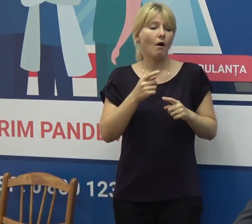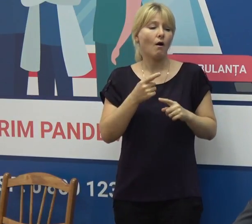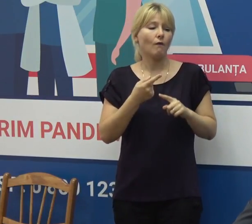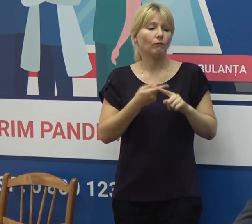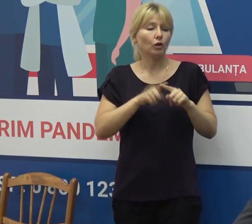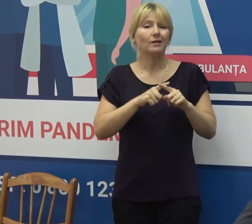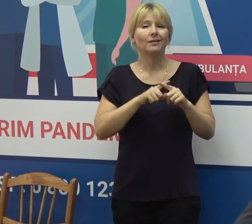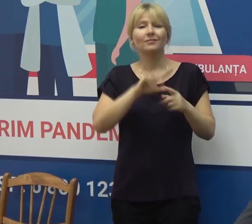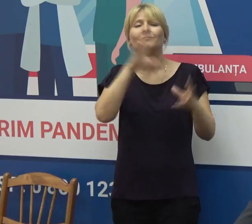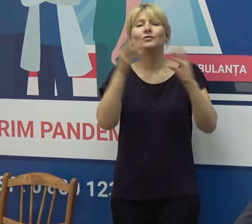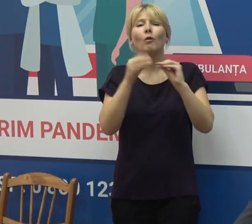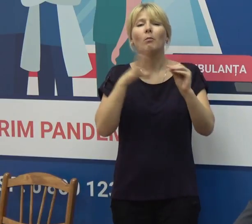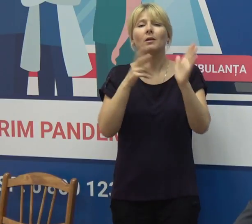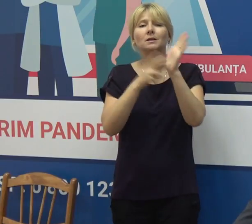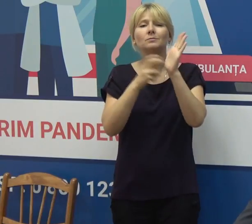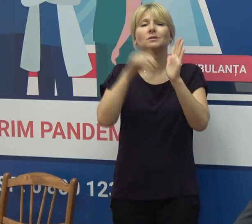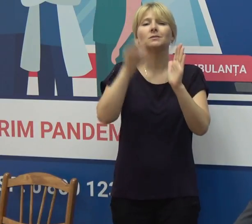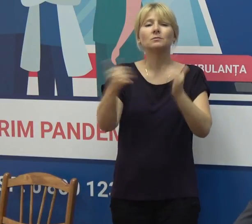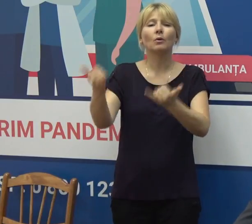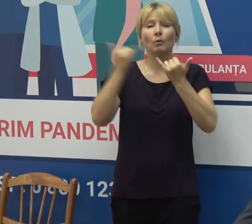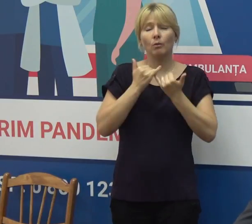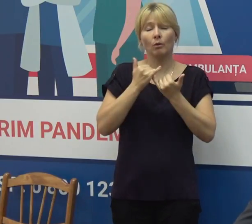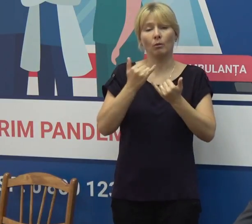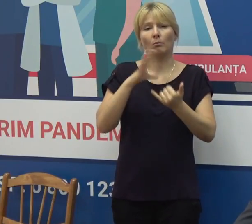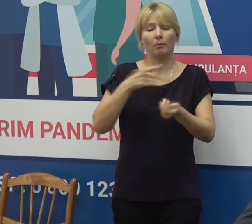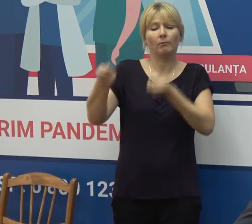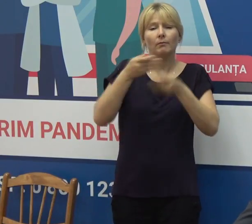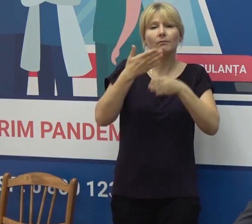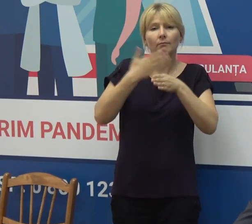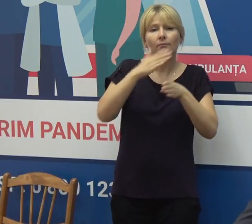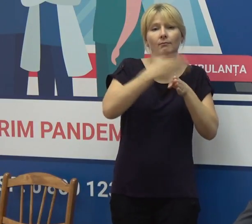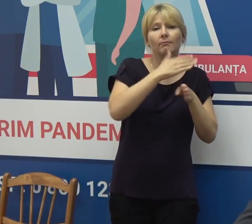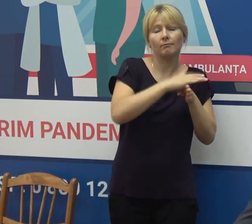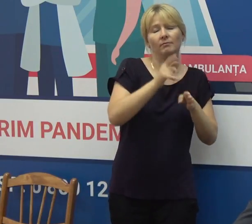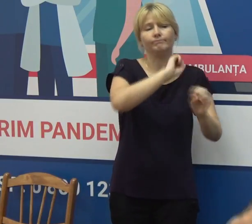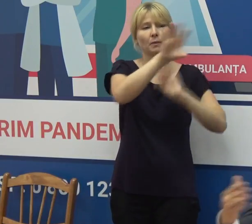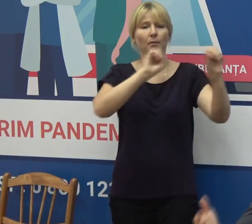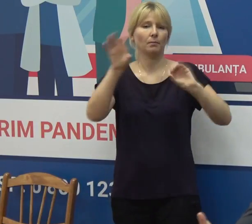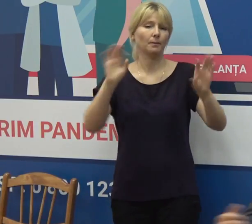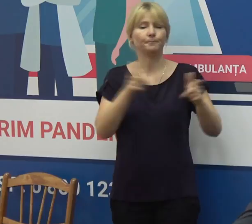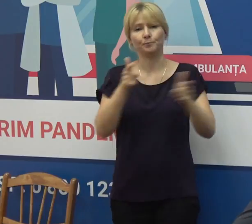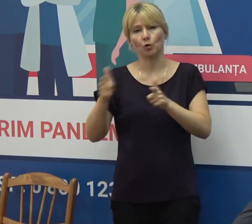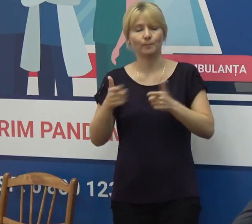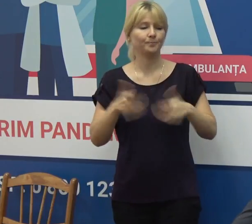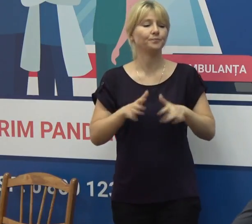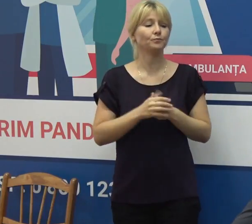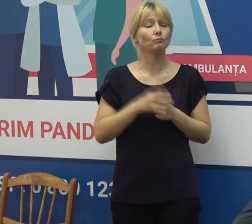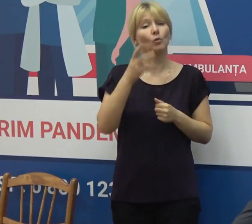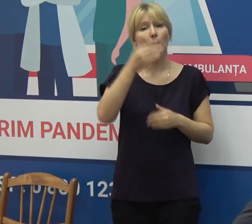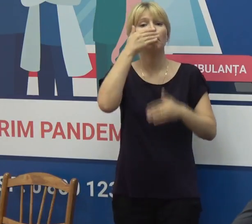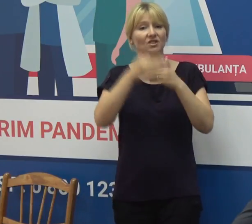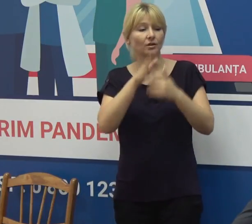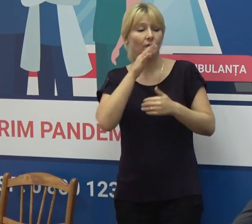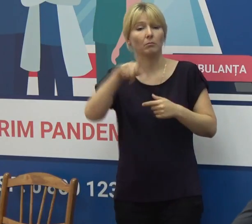700.000 de vaccinuri. Dar și urmează pentru săptămână